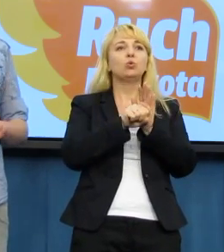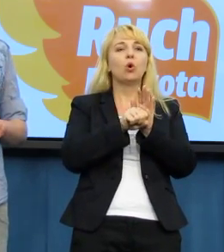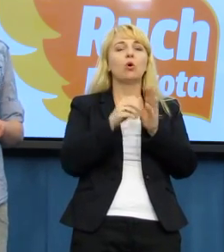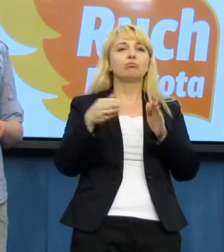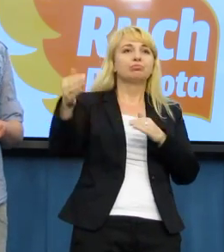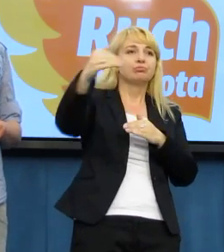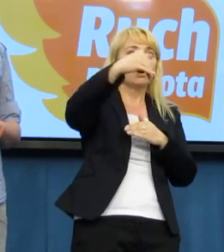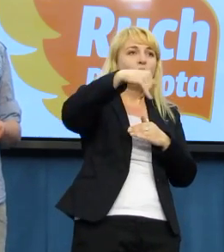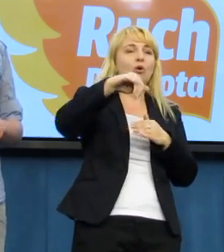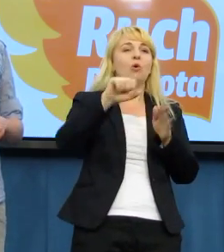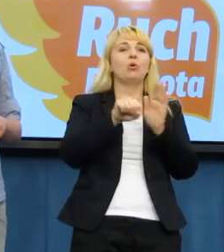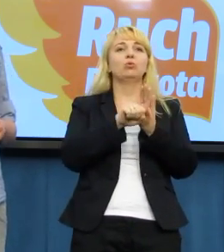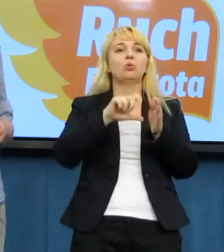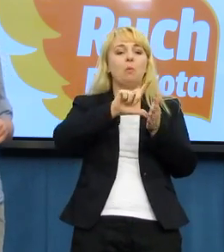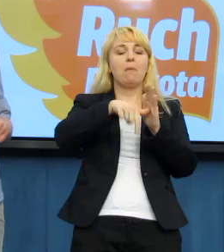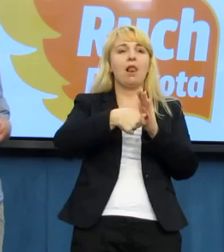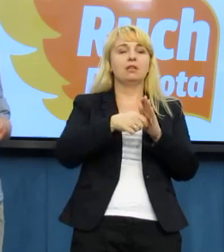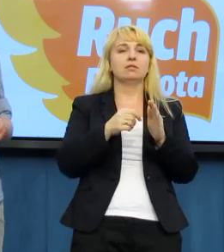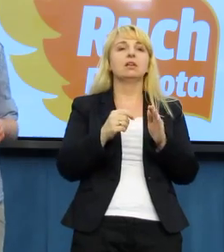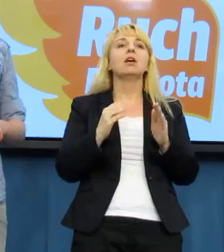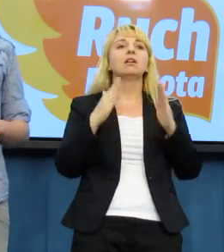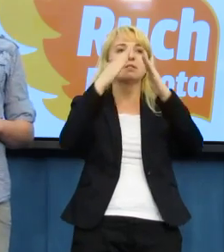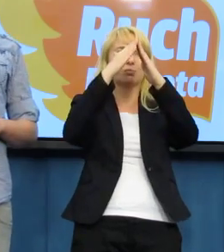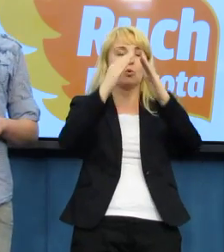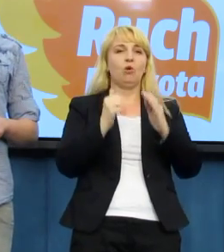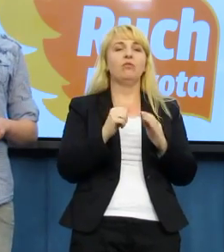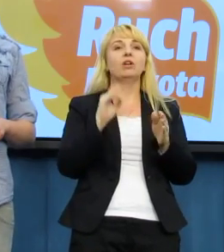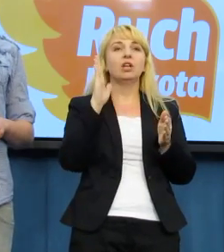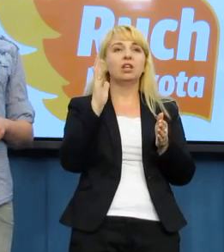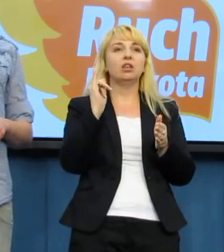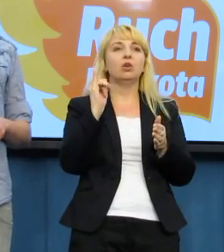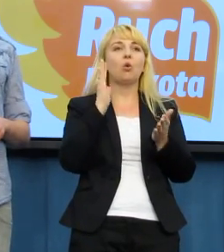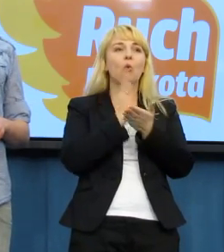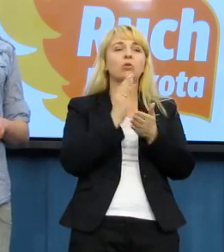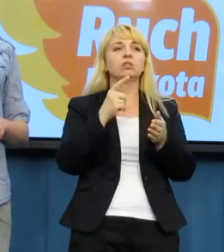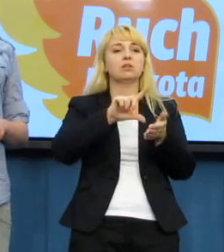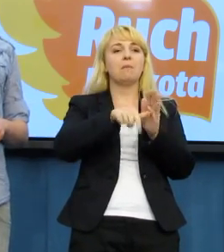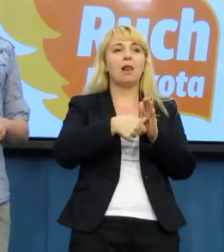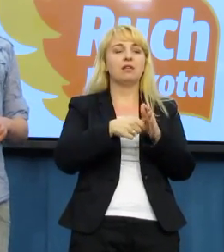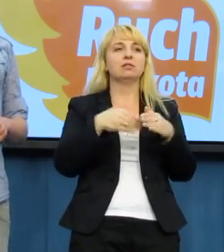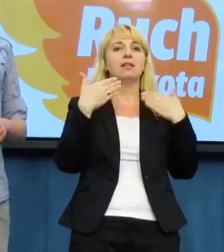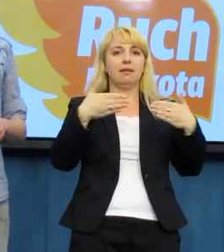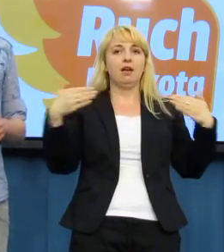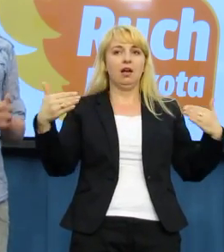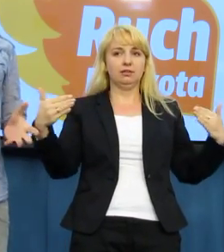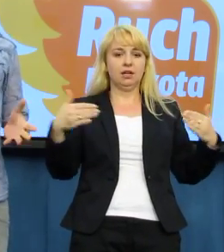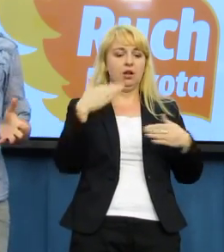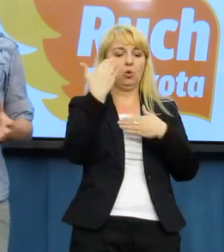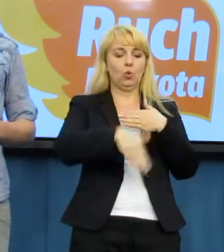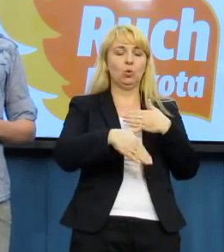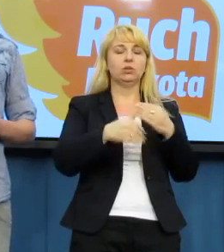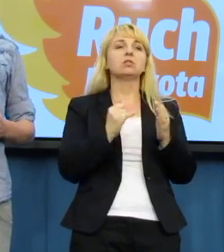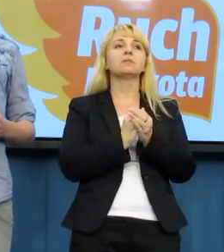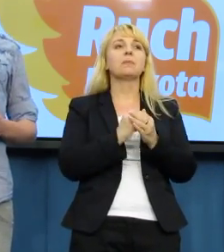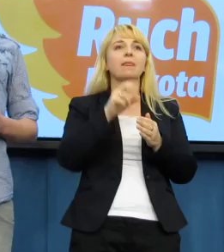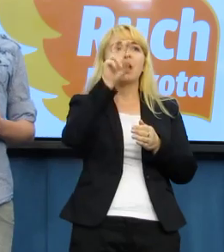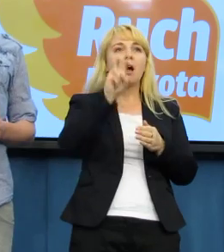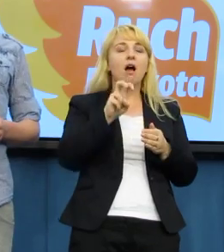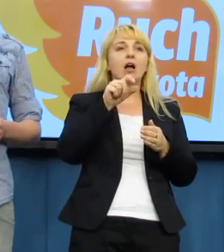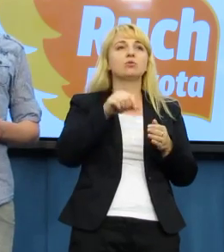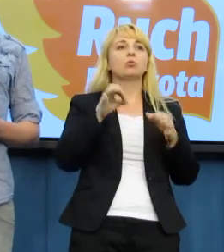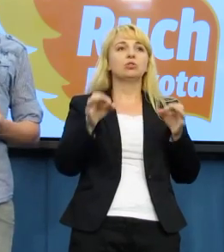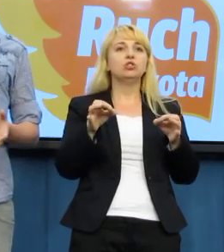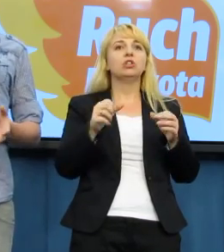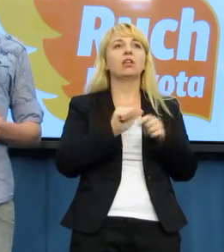skręcimy w Senatorską i kończymy na Placu Teatralnym. To będzie finał Parady Równości, koniec Parady Równości. Hasło tegorocznego przy marszu to po